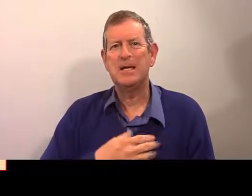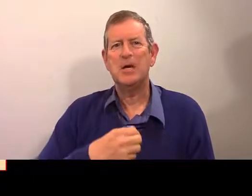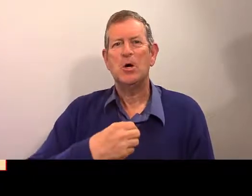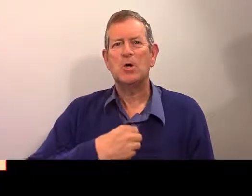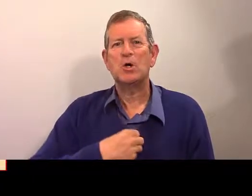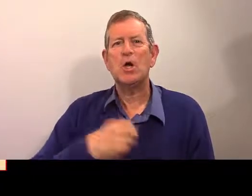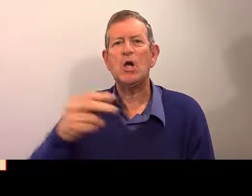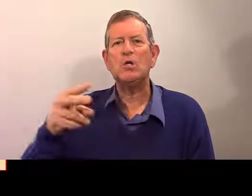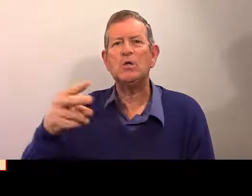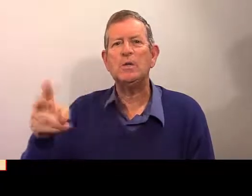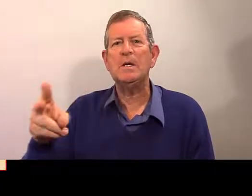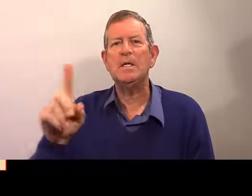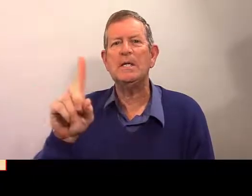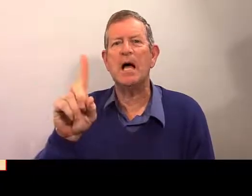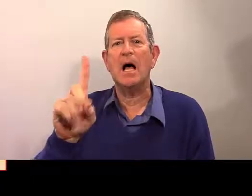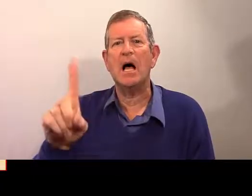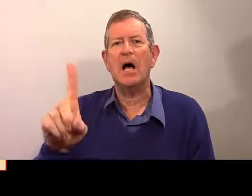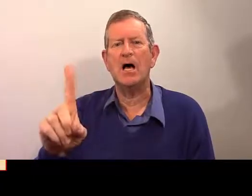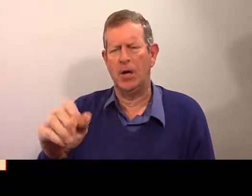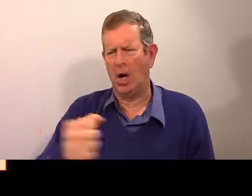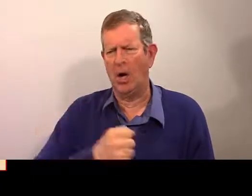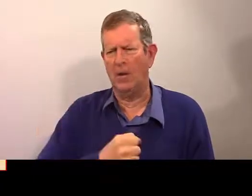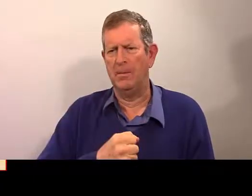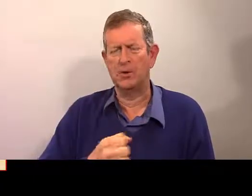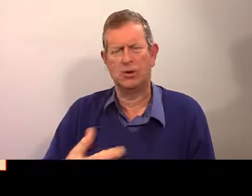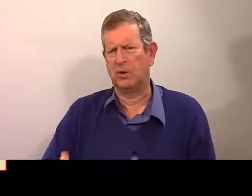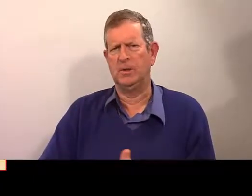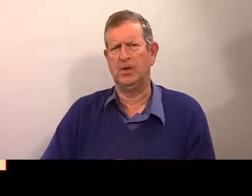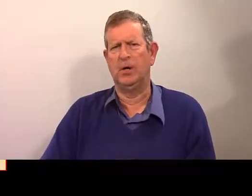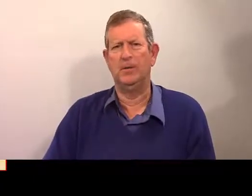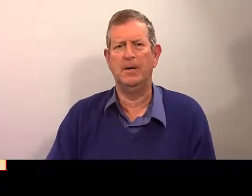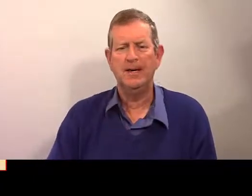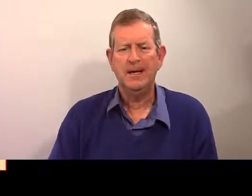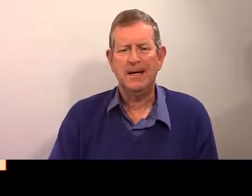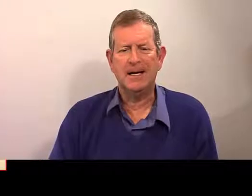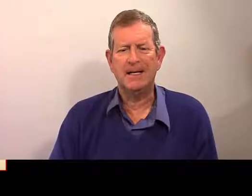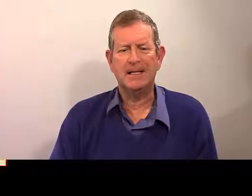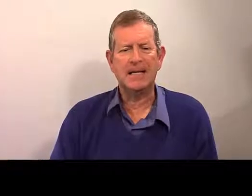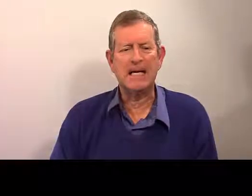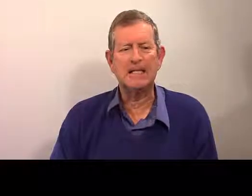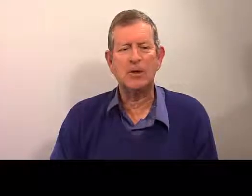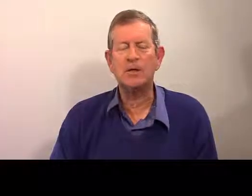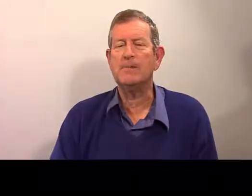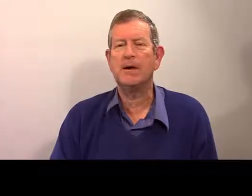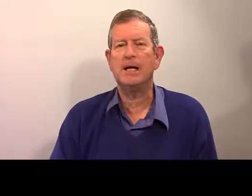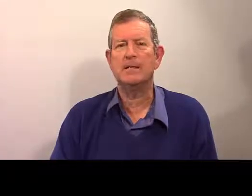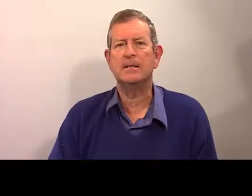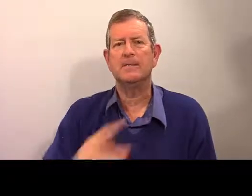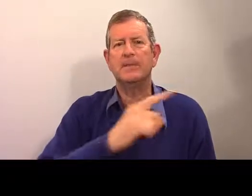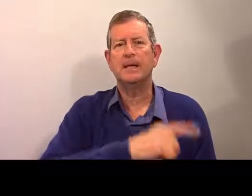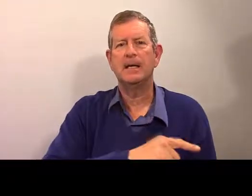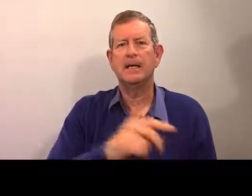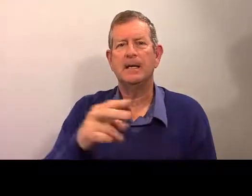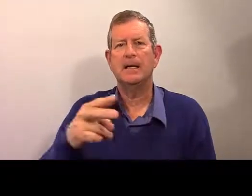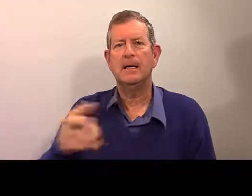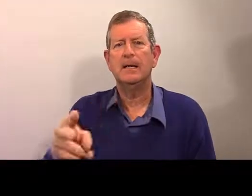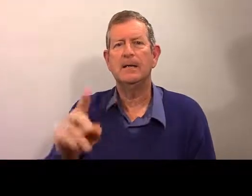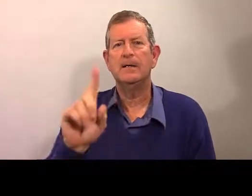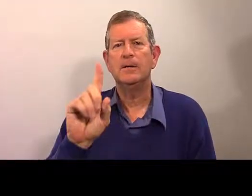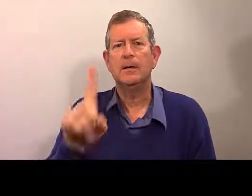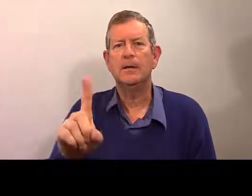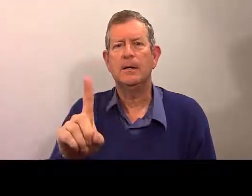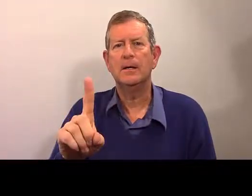Oui, je suis un homme. Je suis un homme. Quelle est cette deuxième phrase ?